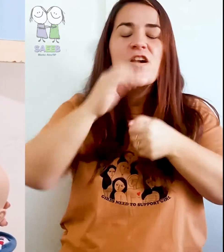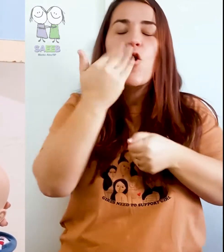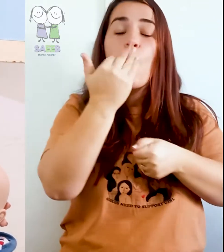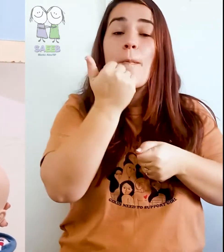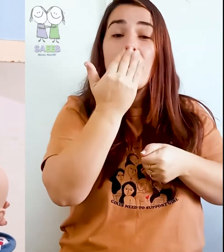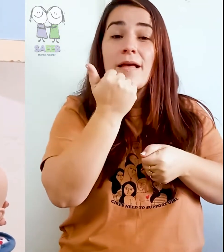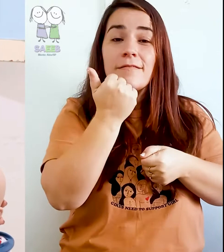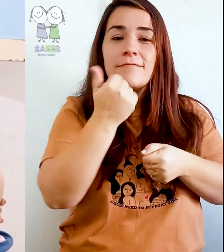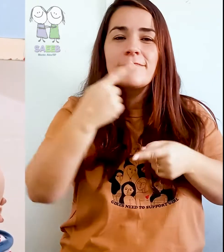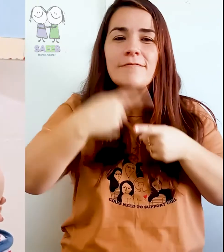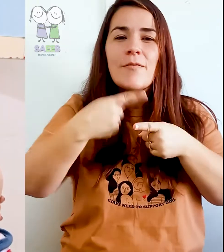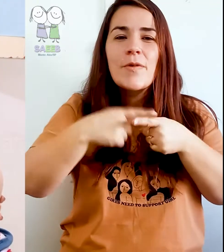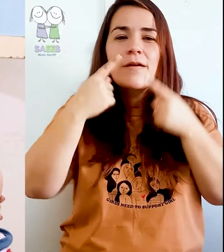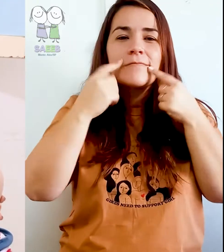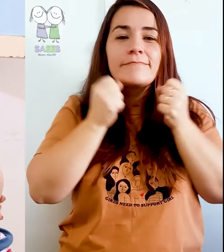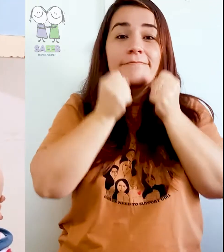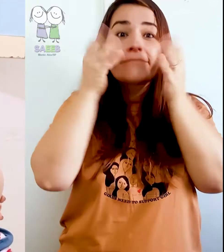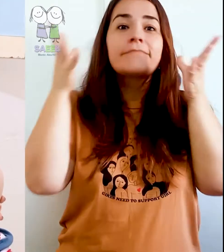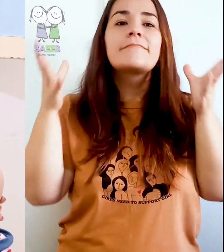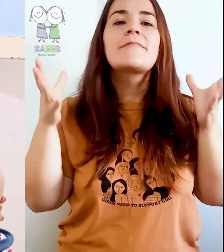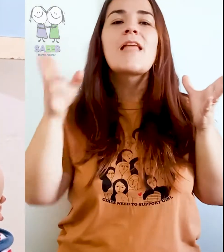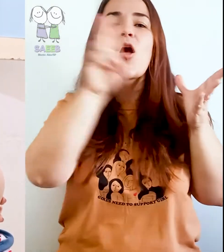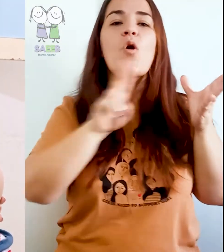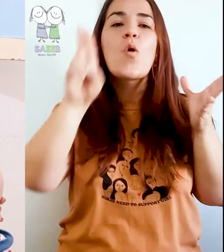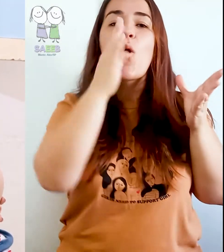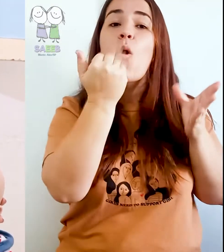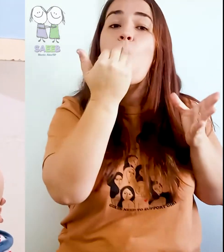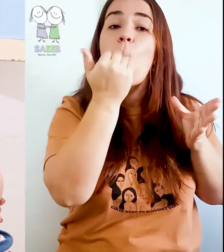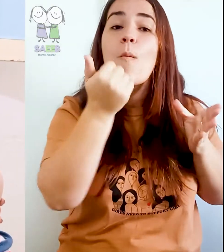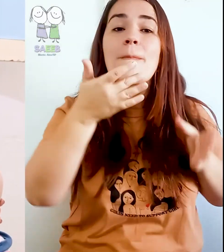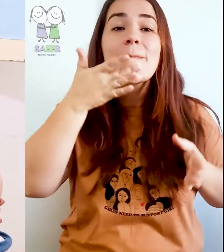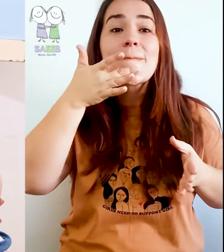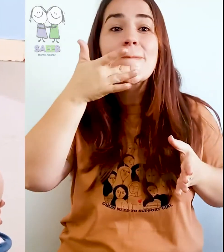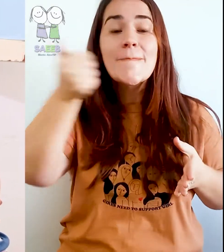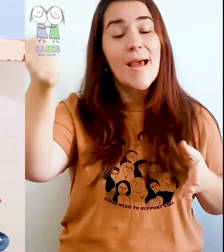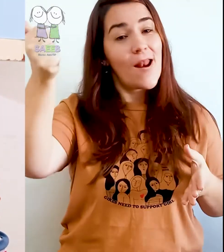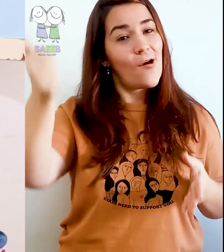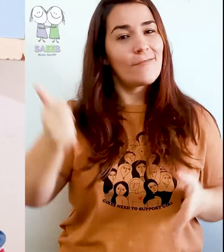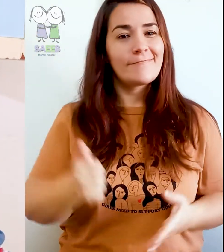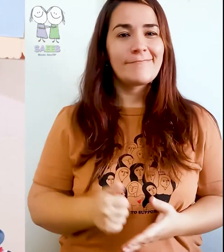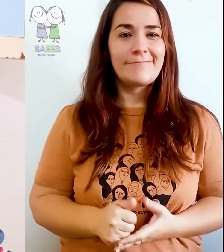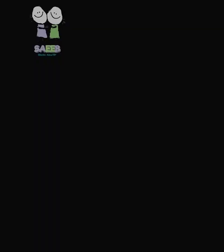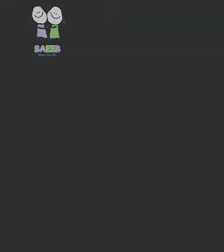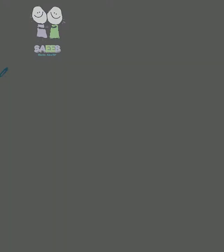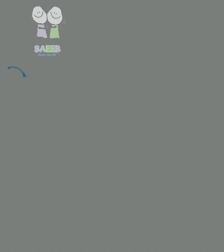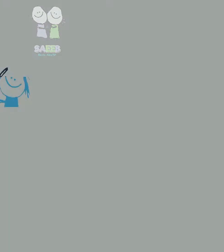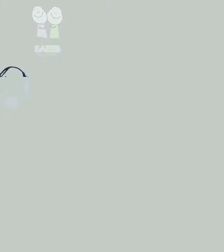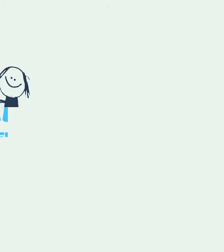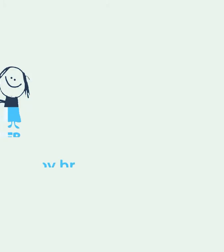alguma refeição. Porque aí a musculatura vai acordar e ela vai conseguir usar esse músculo na alimentação.